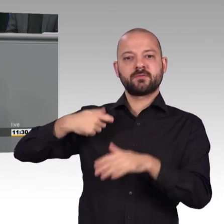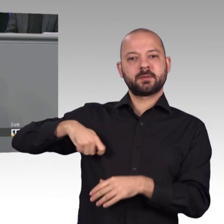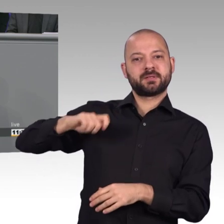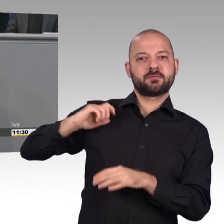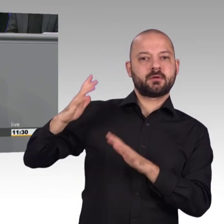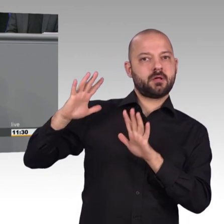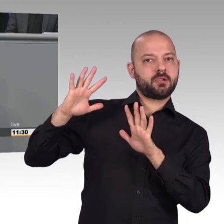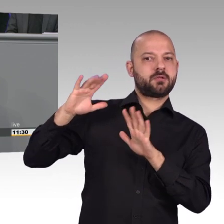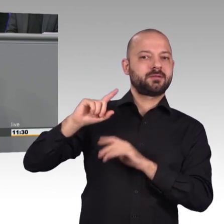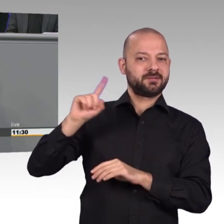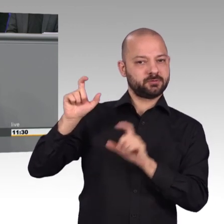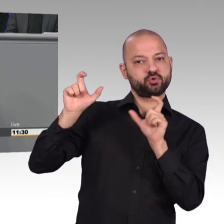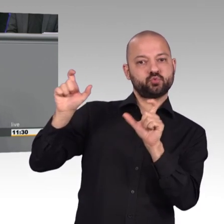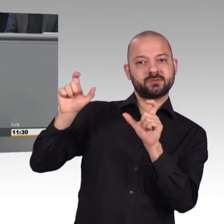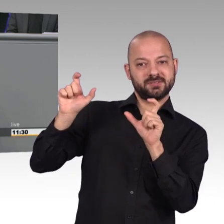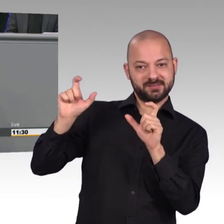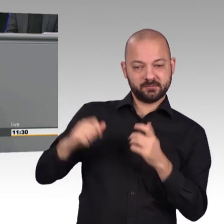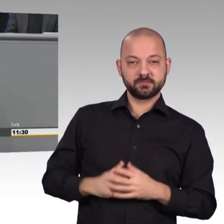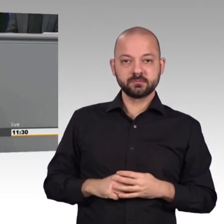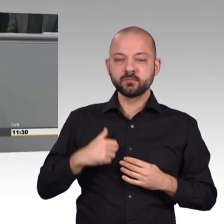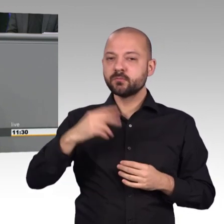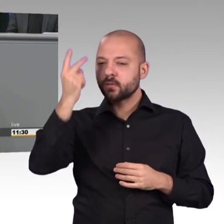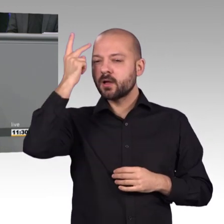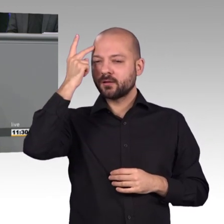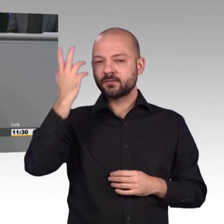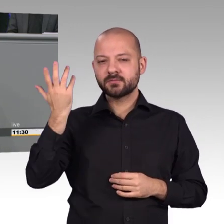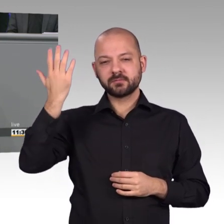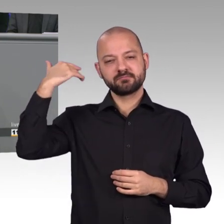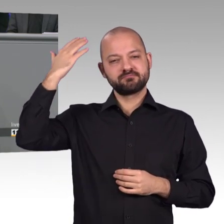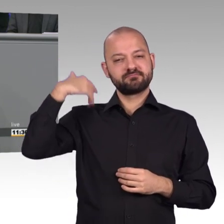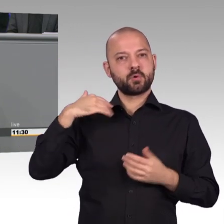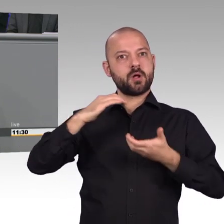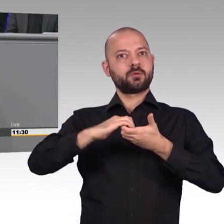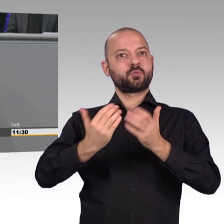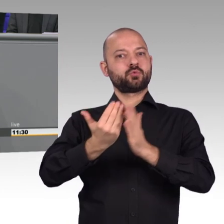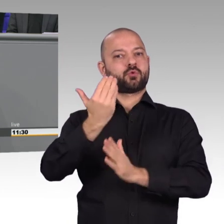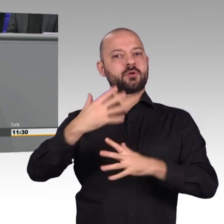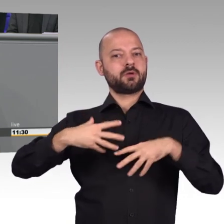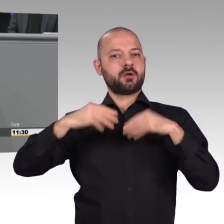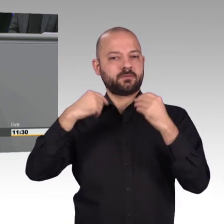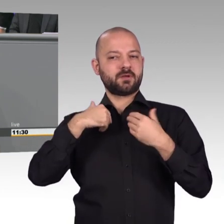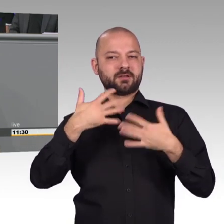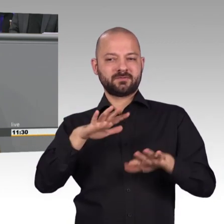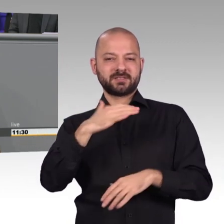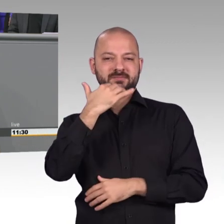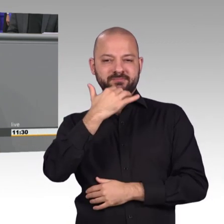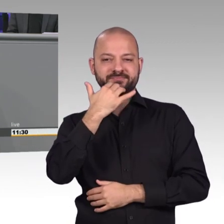Thema, das von der FDP und Ihnen, lieber Herr Kollege Schulz, da aufgerufen worden ist. Und es verdient einer vernünftigen, konstruktiven Beratung im